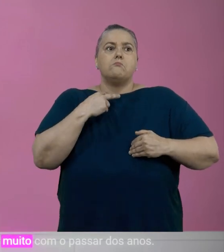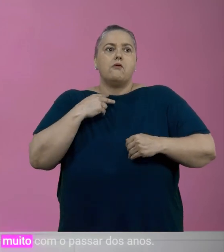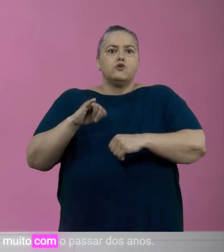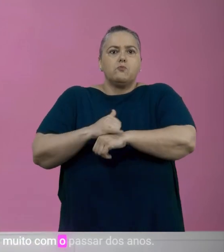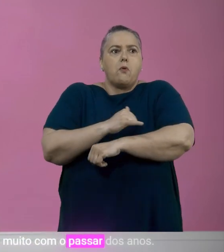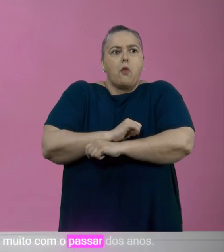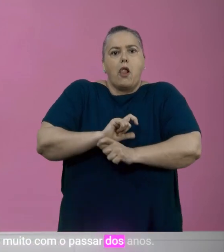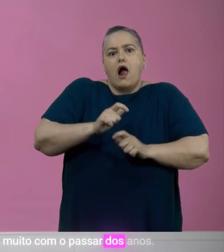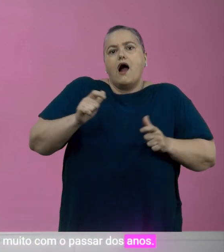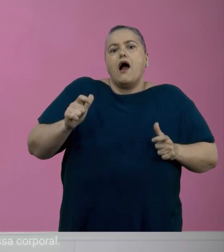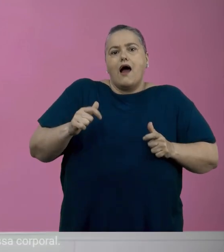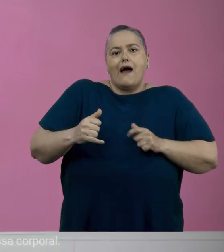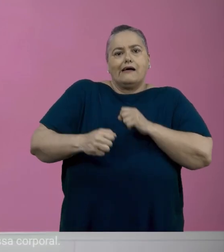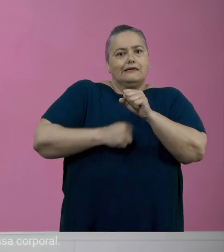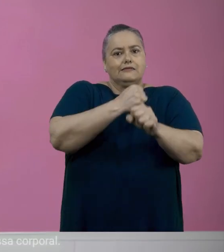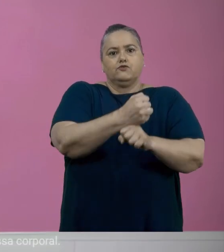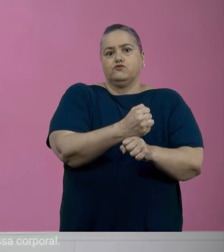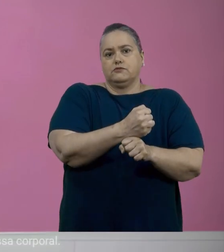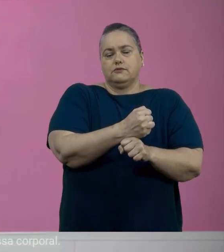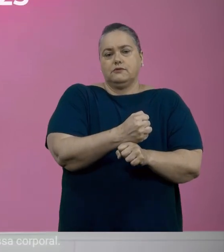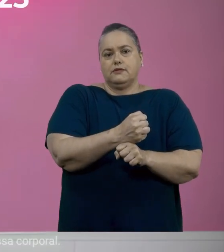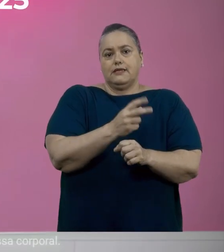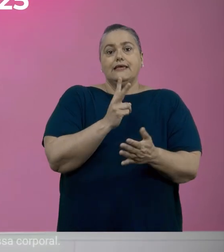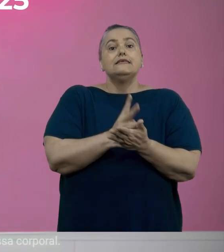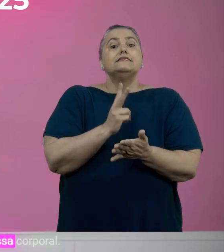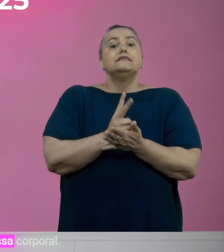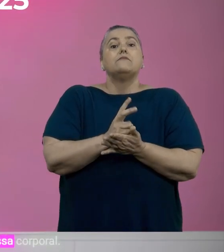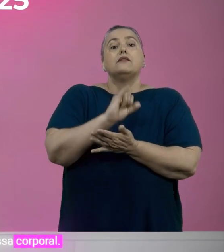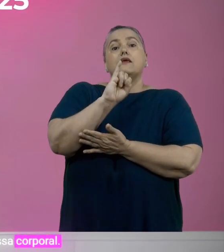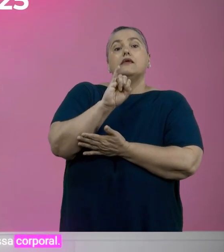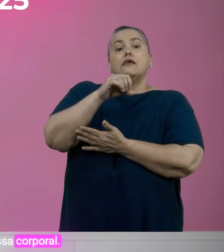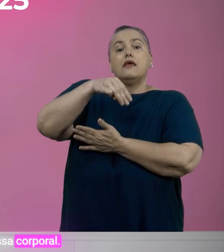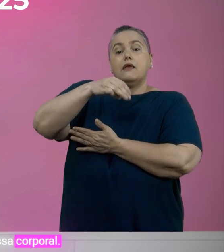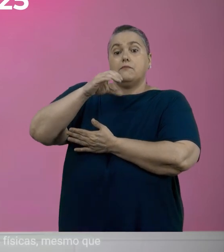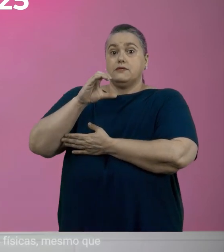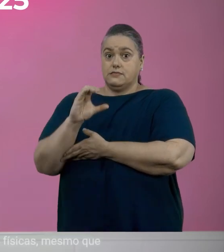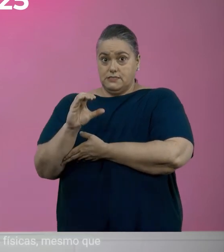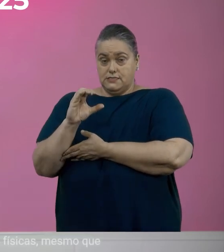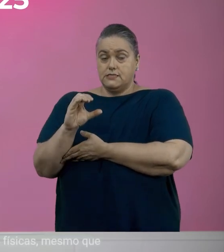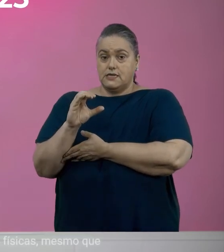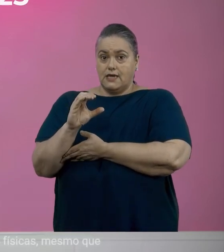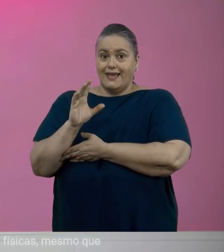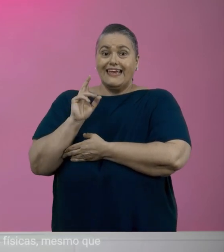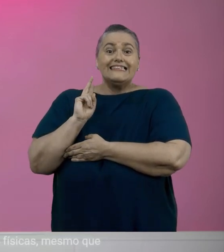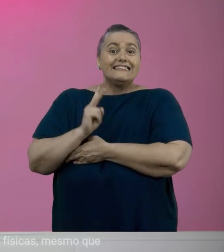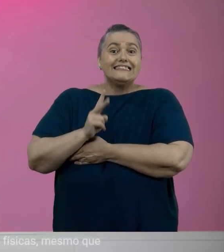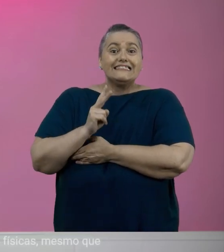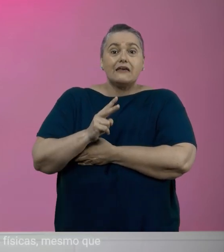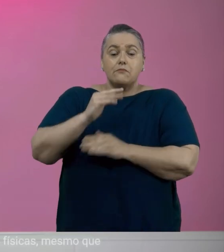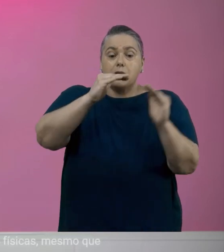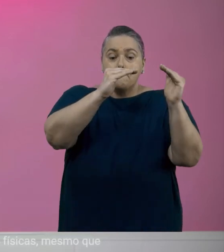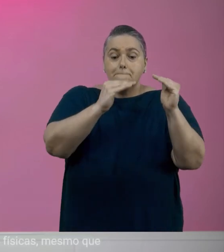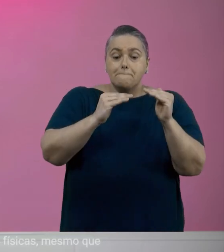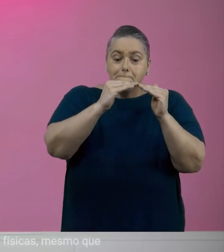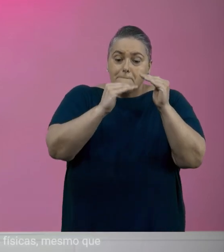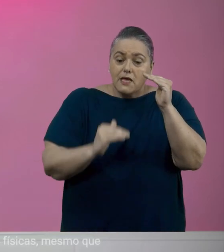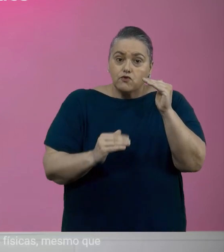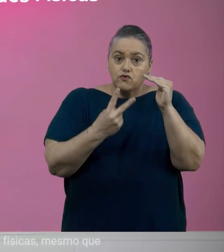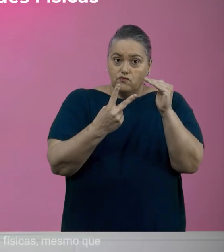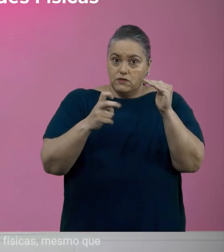muito com o passar dos anos. Mantenha o seu índice de massa corporal, ou IMC, inferior a 25.